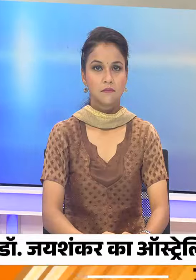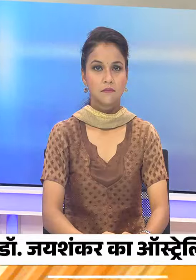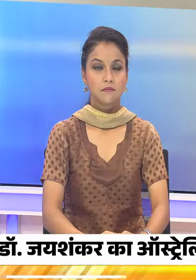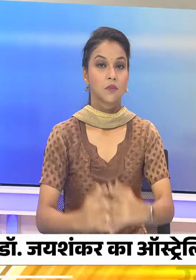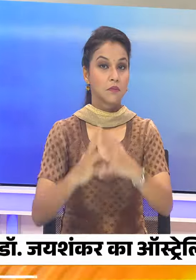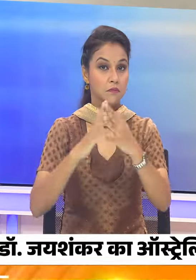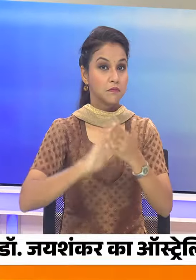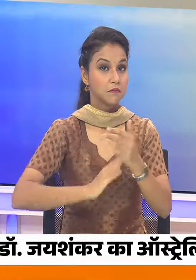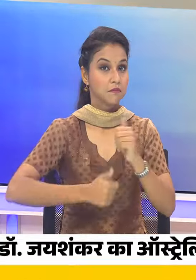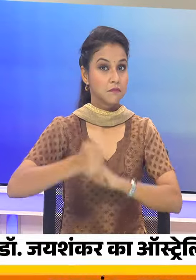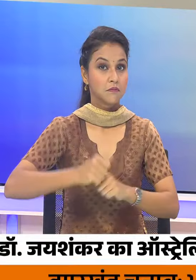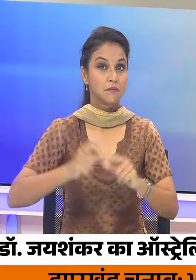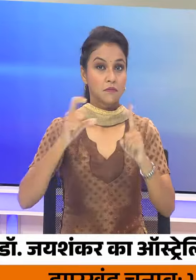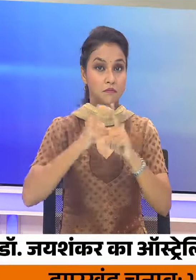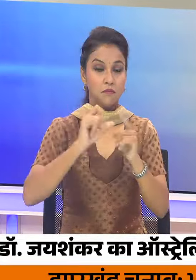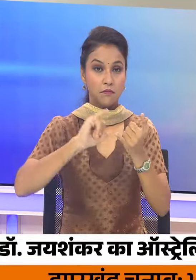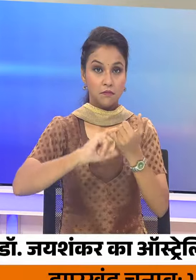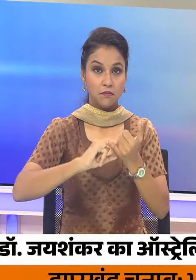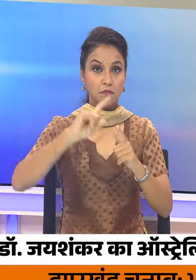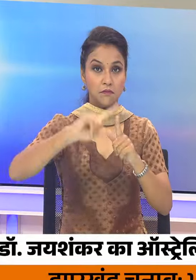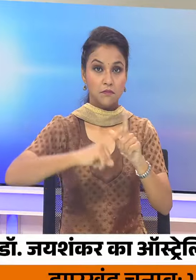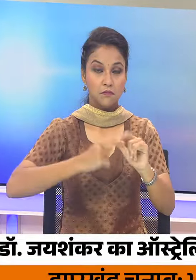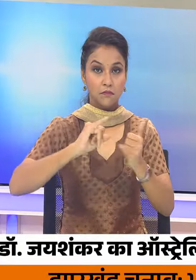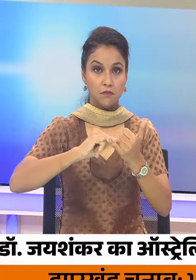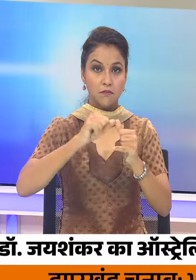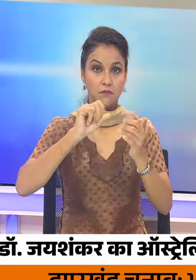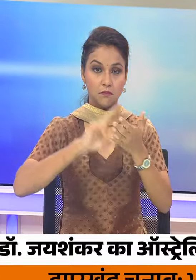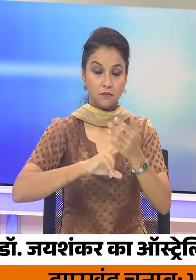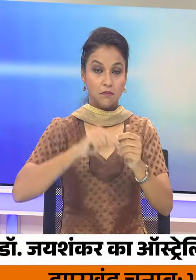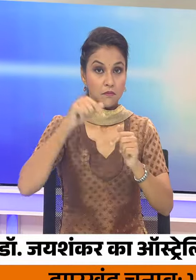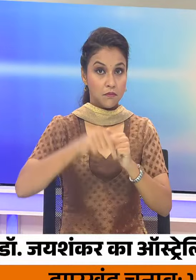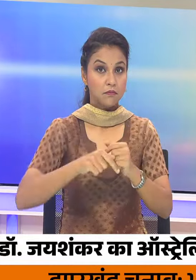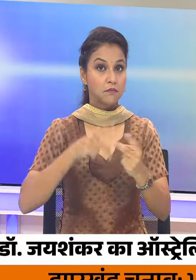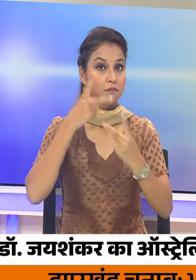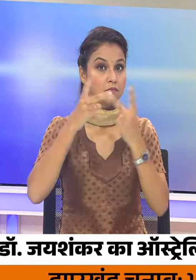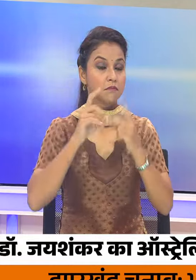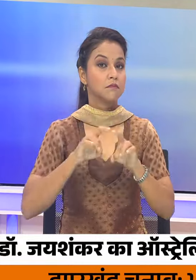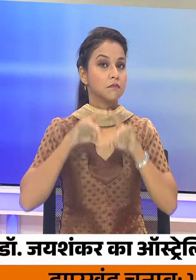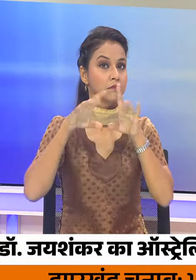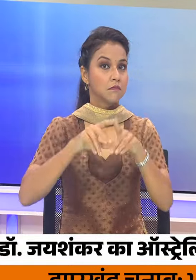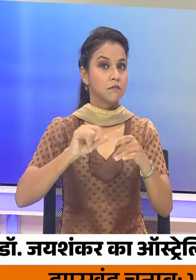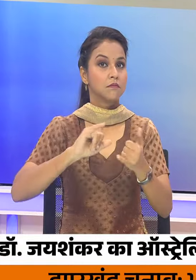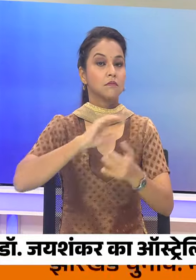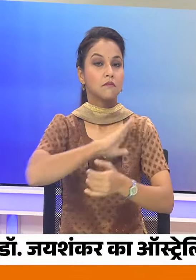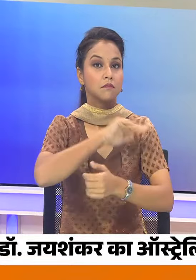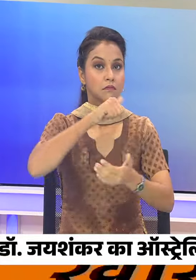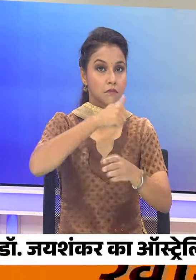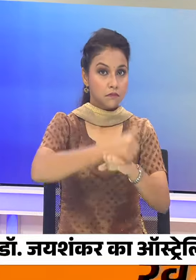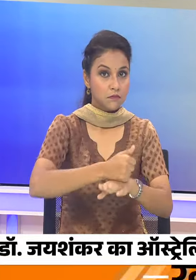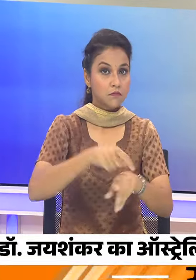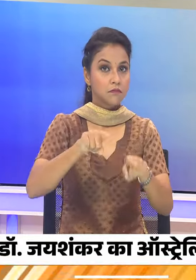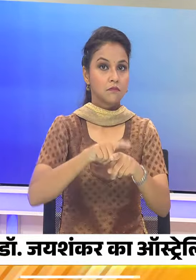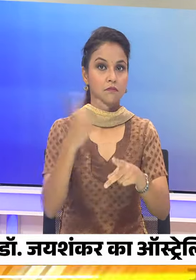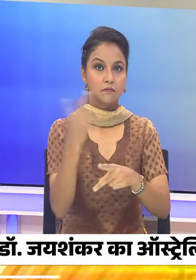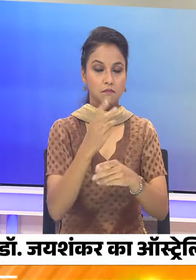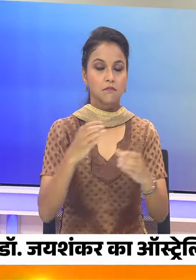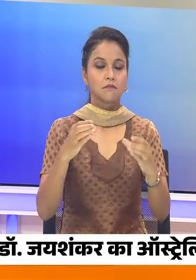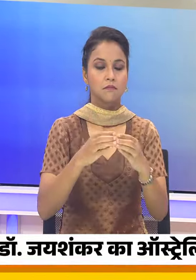विदेश मंत्री ड्रेस जेशंकर का आज से उस्ट्रेलिया और सिंगापोर का दोरा वबक्षी संबंधू पर करेंगे चर्चा